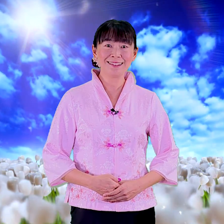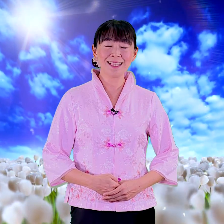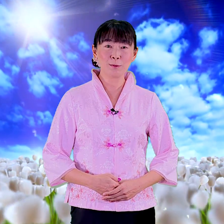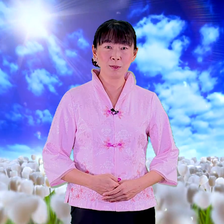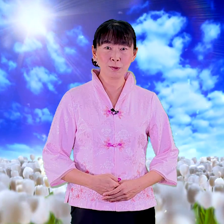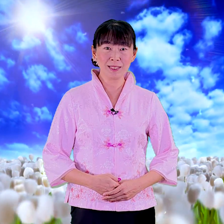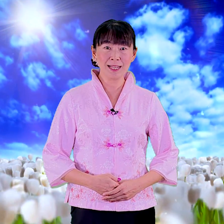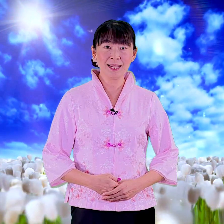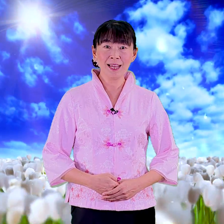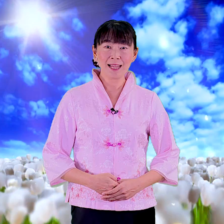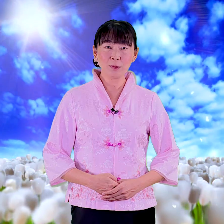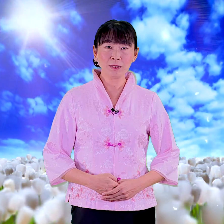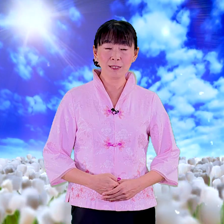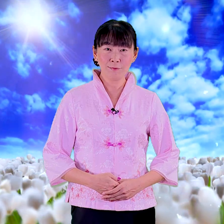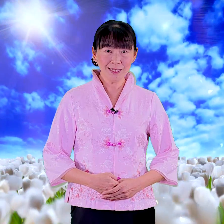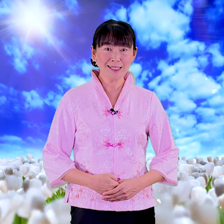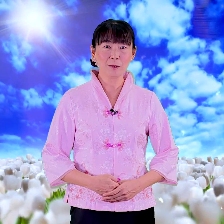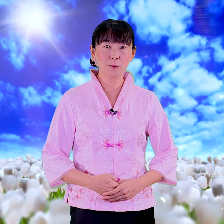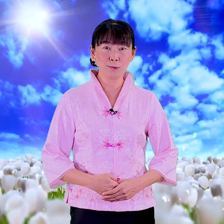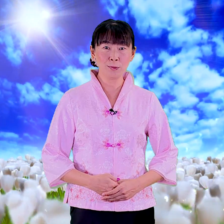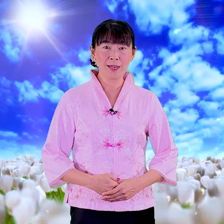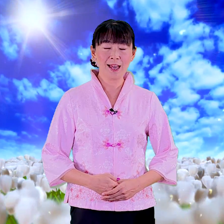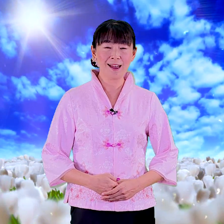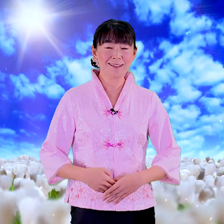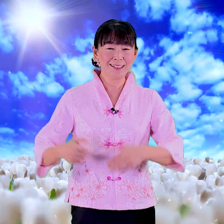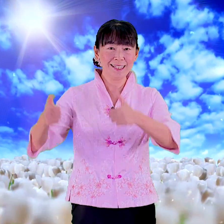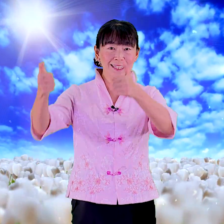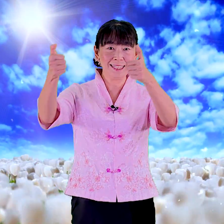那我们首先来做这个分解动作好李